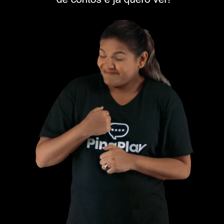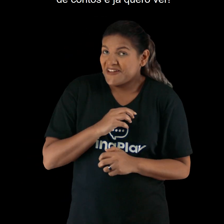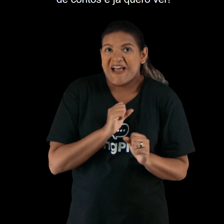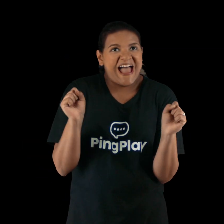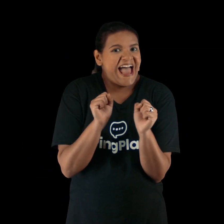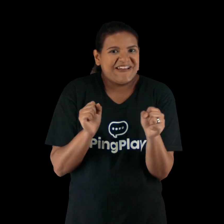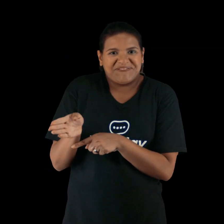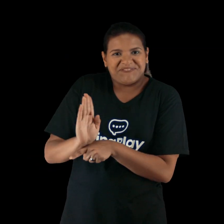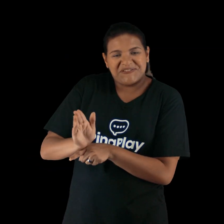já quero ver!